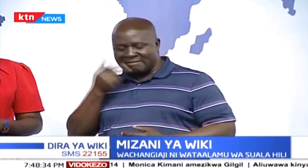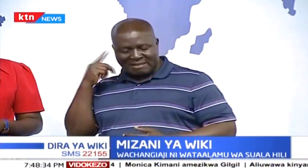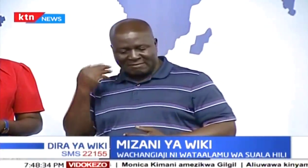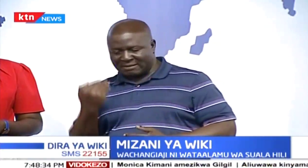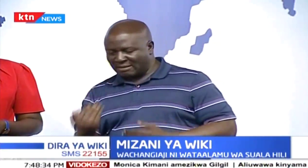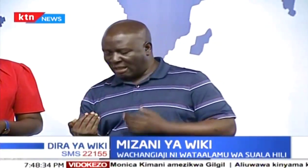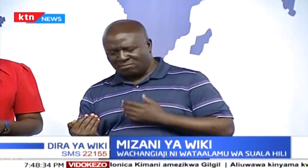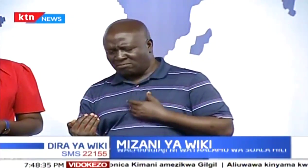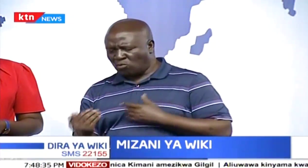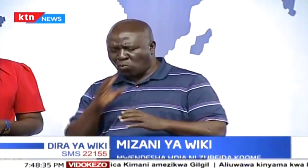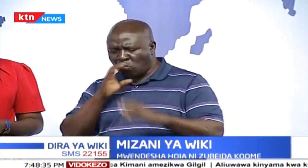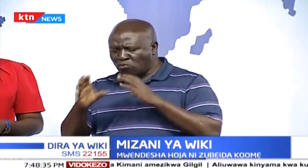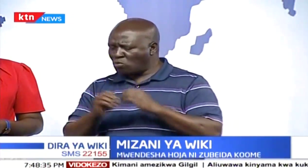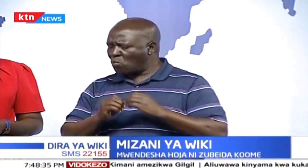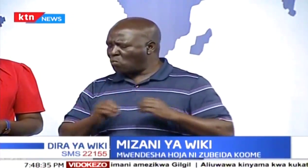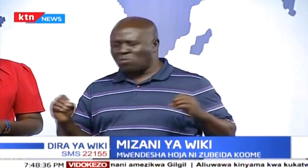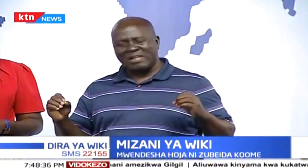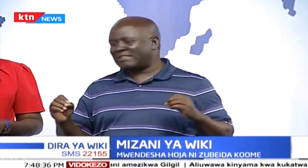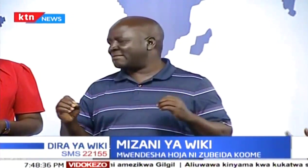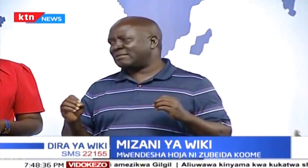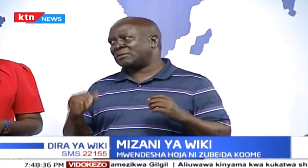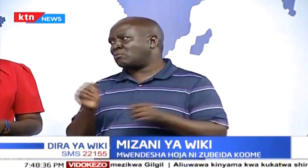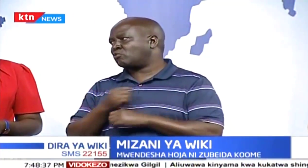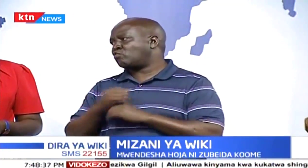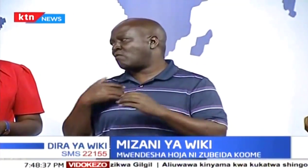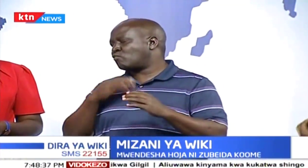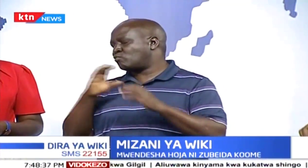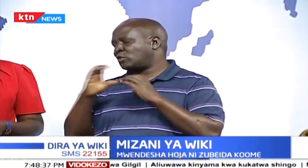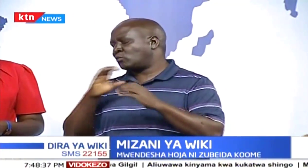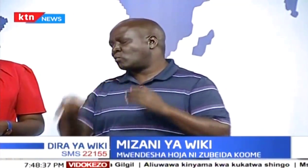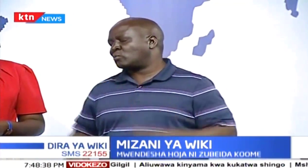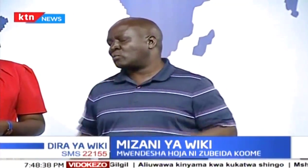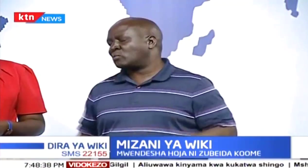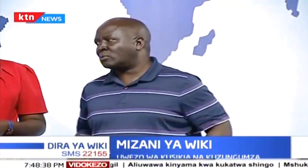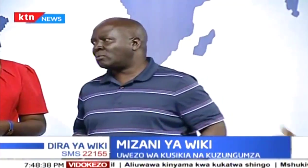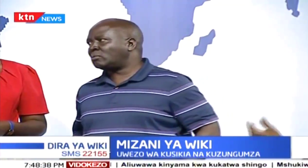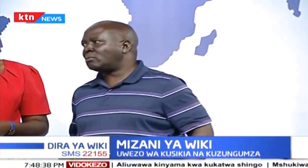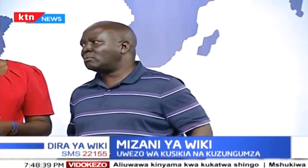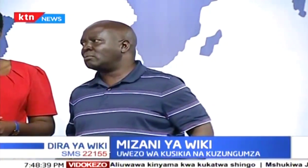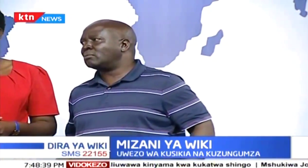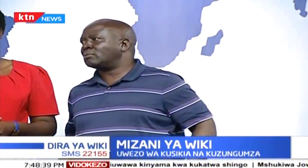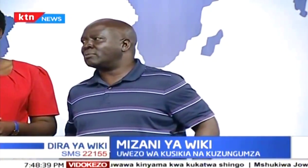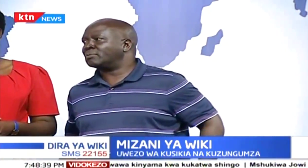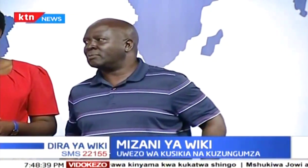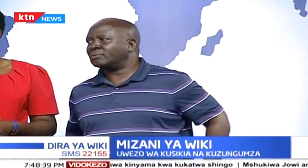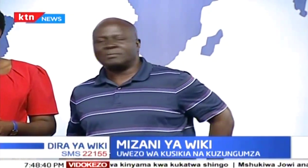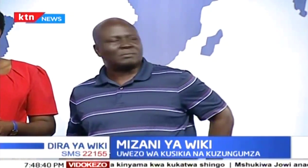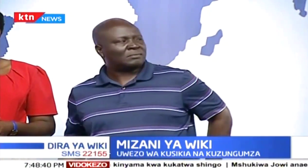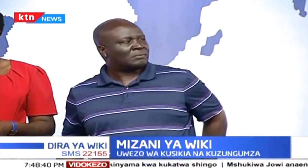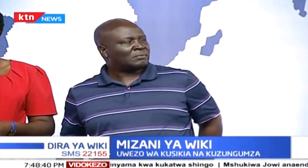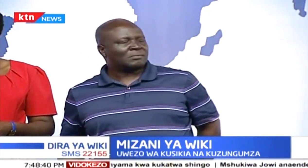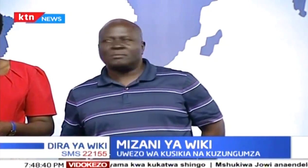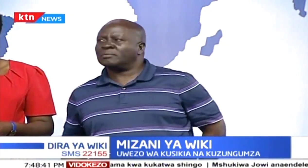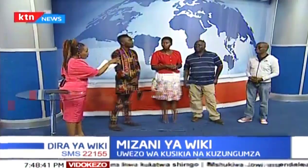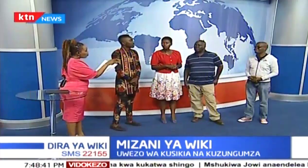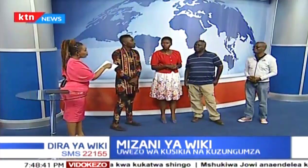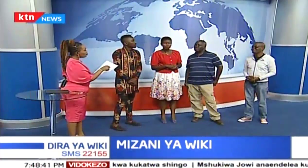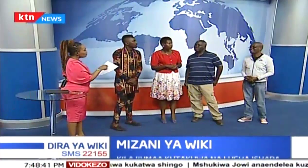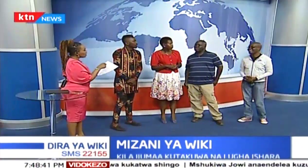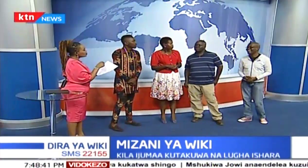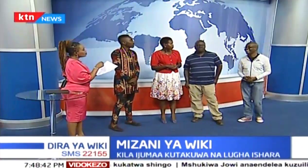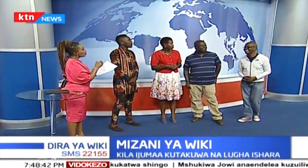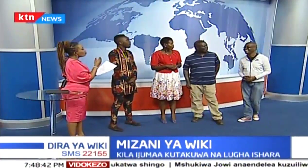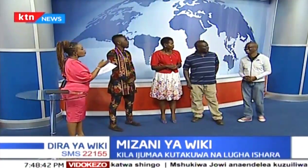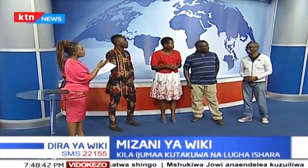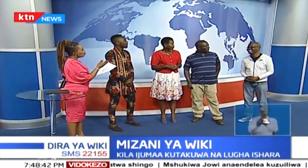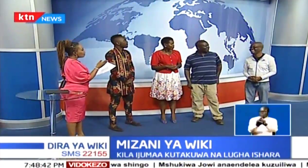kwenye kanisa, inakua mzuri. Kwa sababu, mtu anda elewa luga na weze kuhasiliana na mtoto waki. Labda, nikijakwa